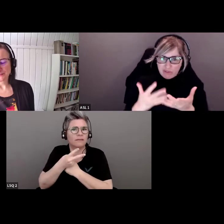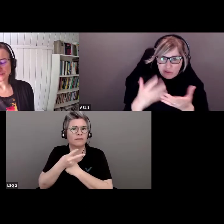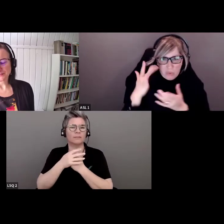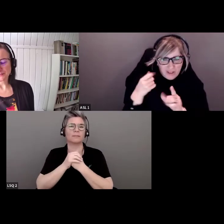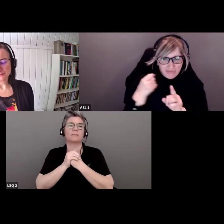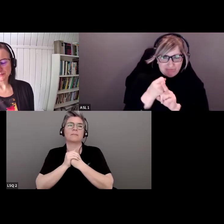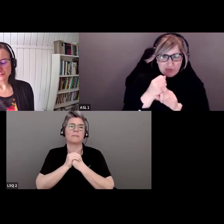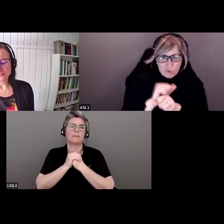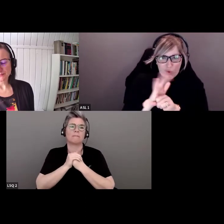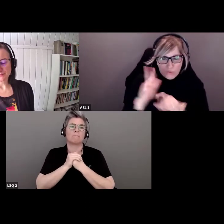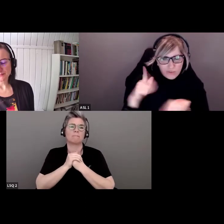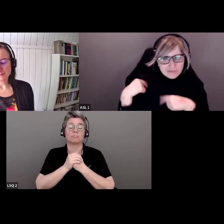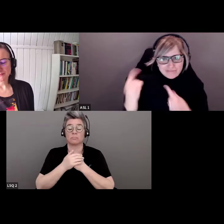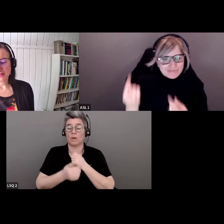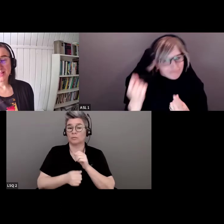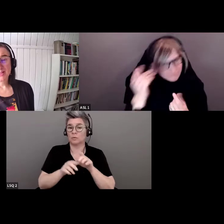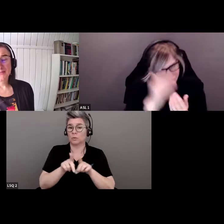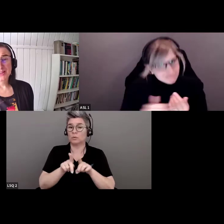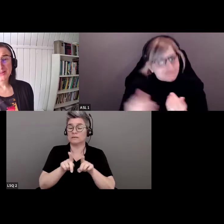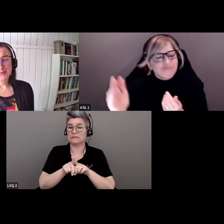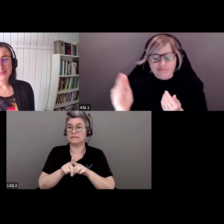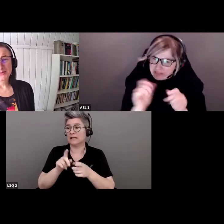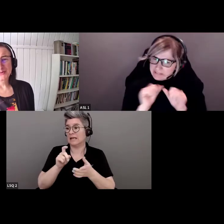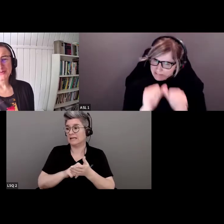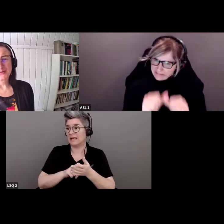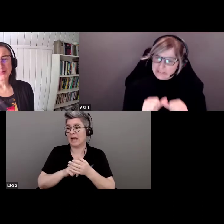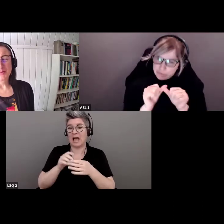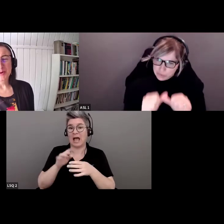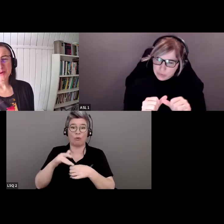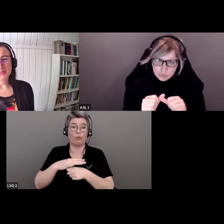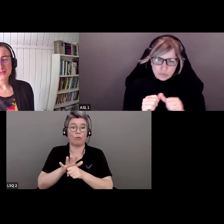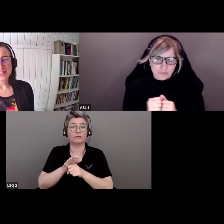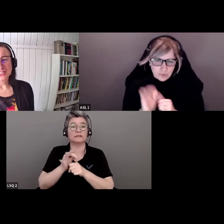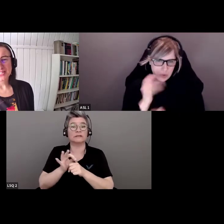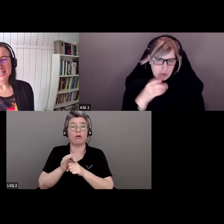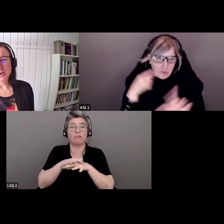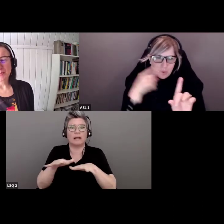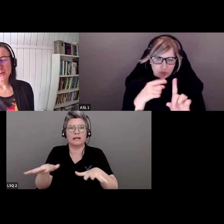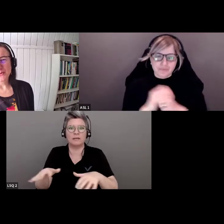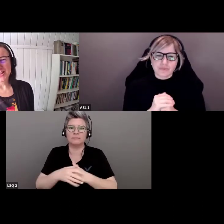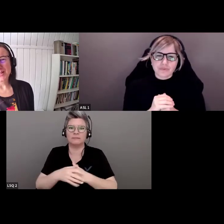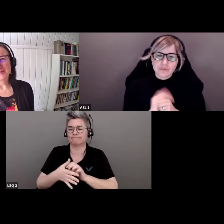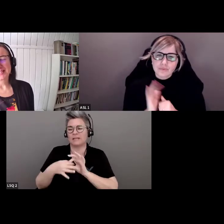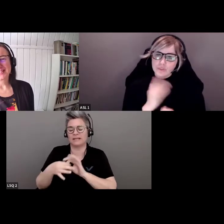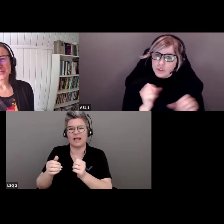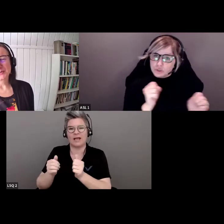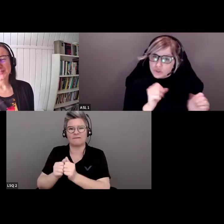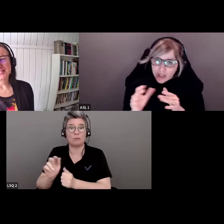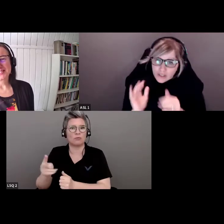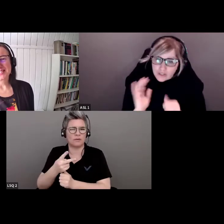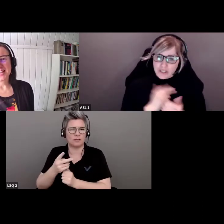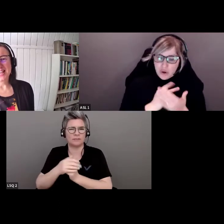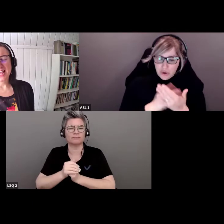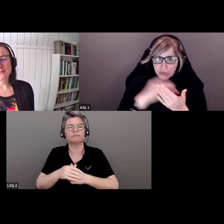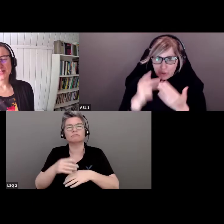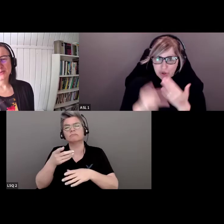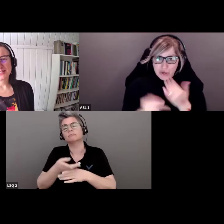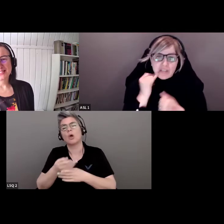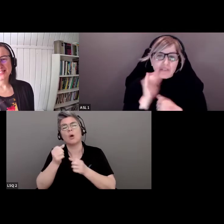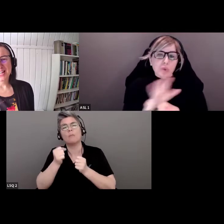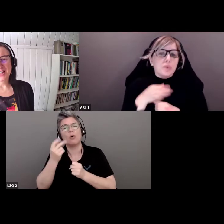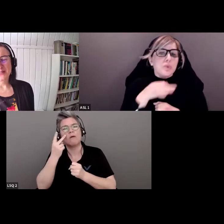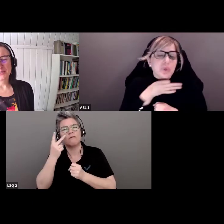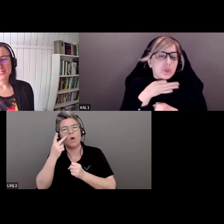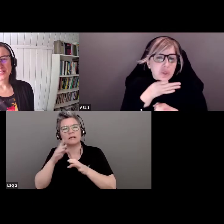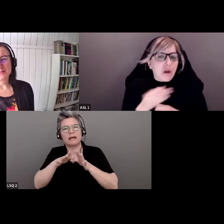surtout à l'issue de la pandémie. Je vous invite à consulter notre stratégie, nos